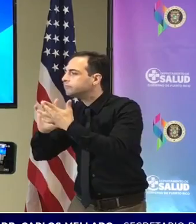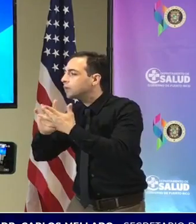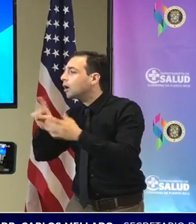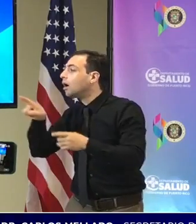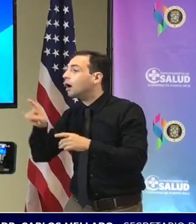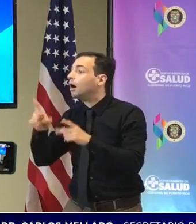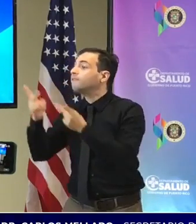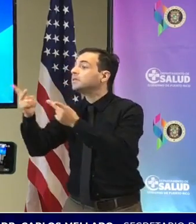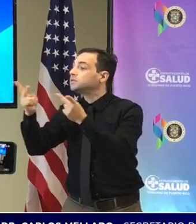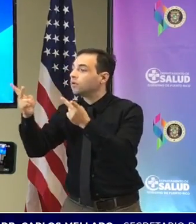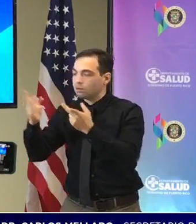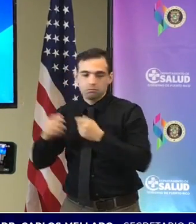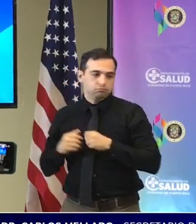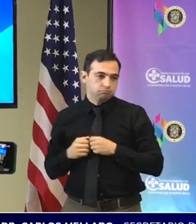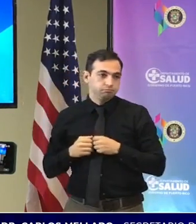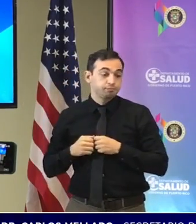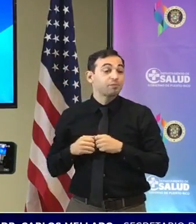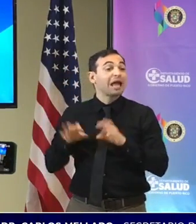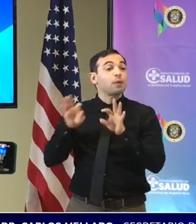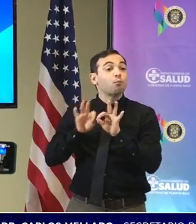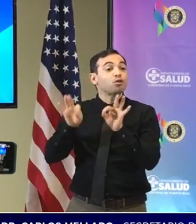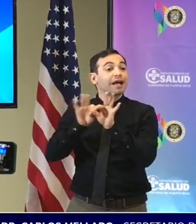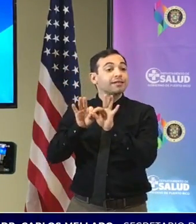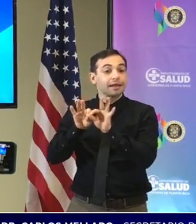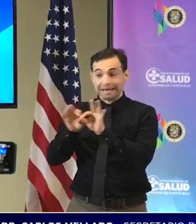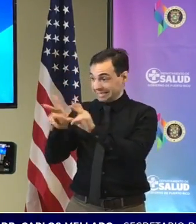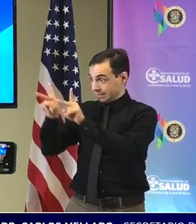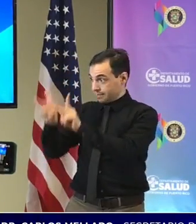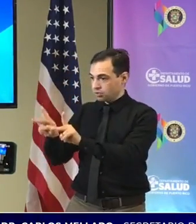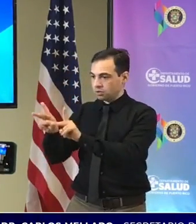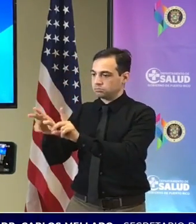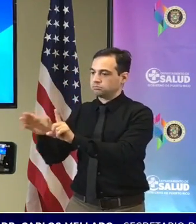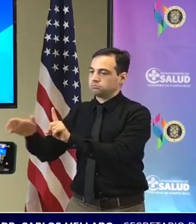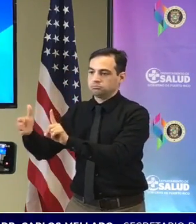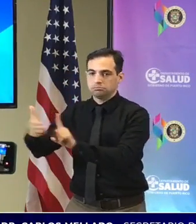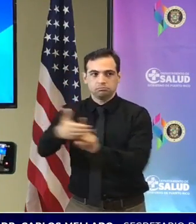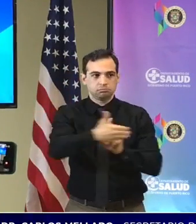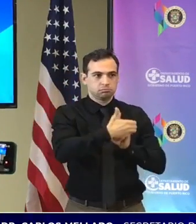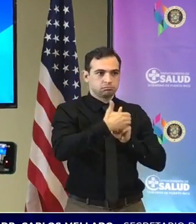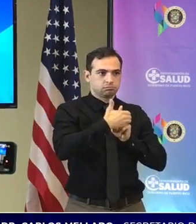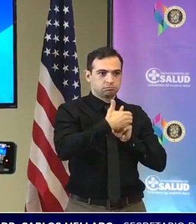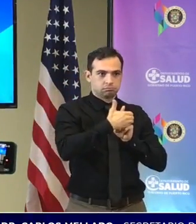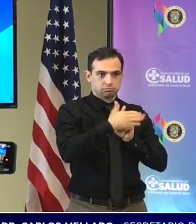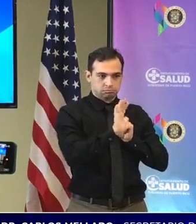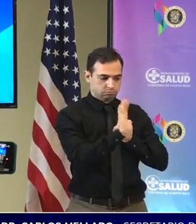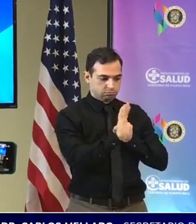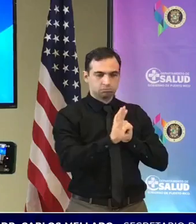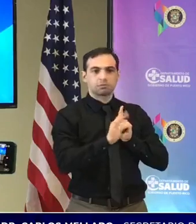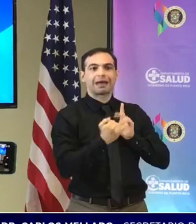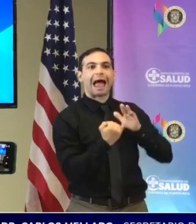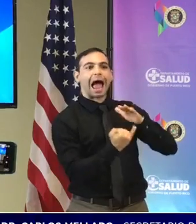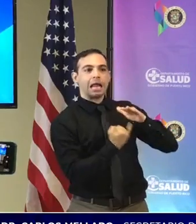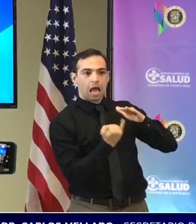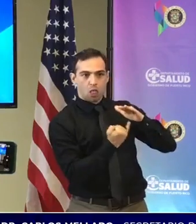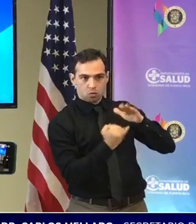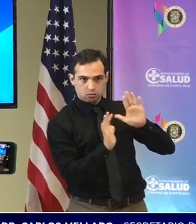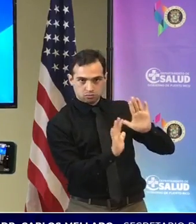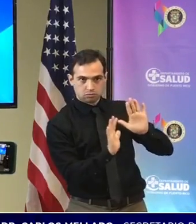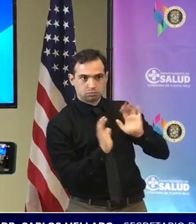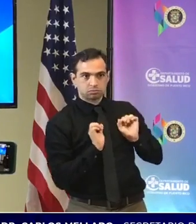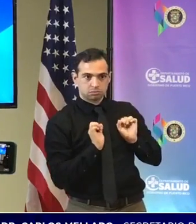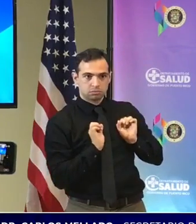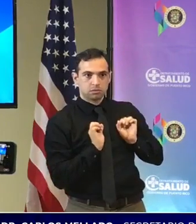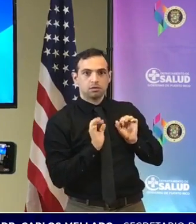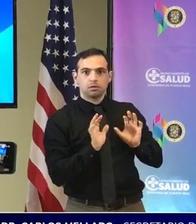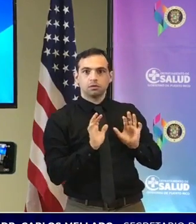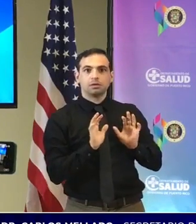importancia de eso es poder aislar a esa persona y poder contener esa propagación y eso lo tenemos replicado en todos los